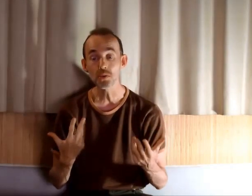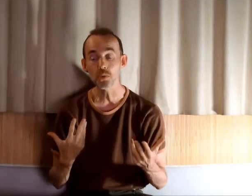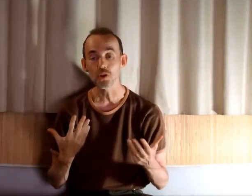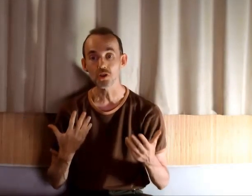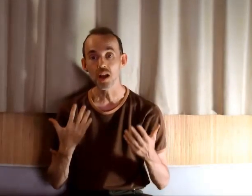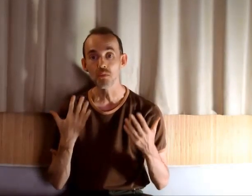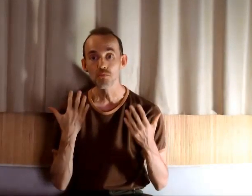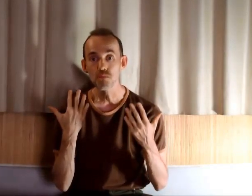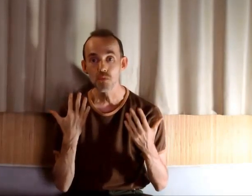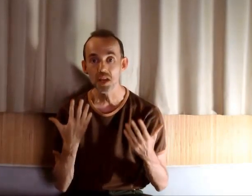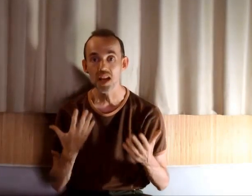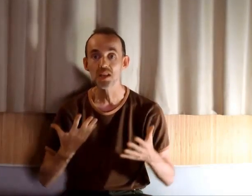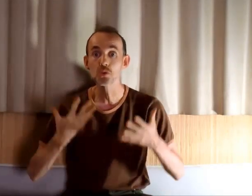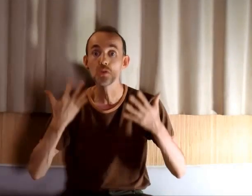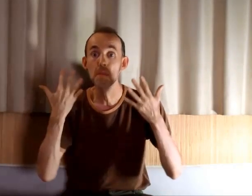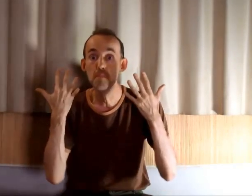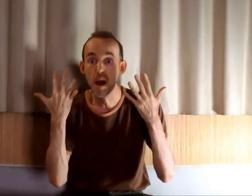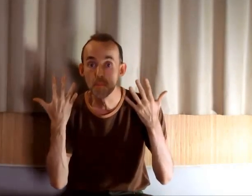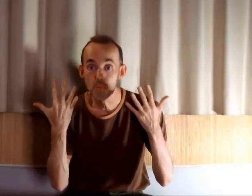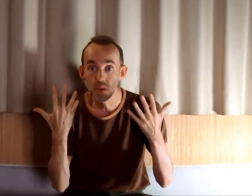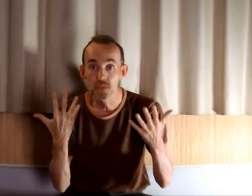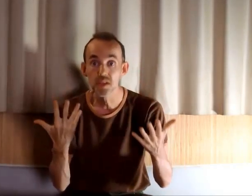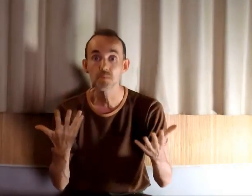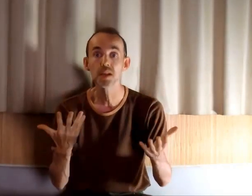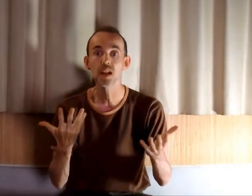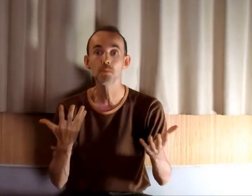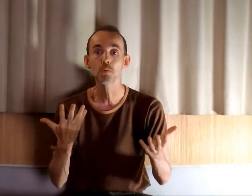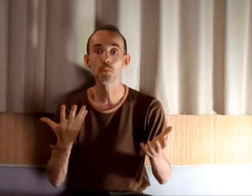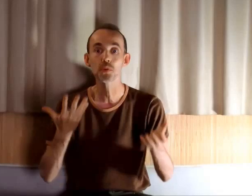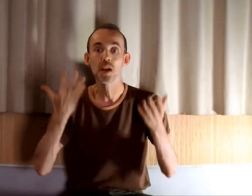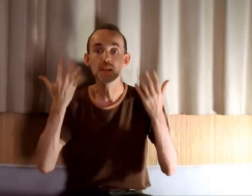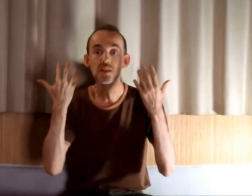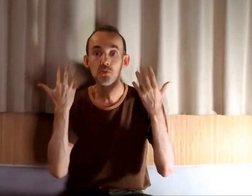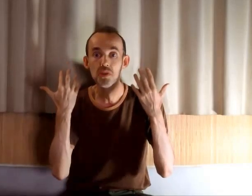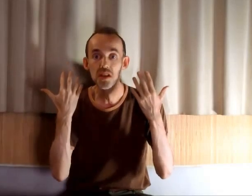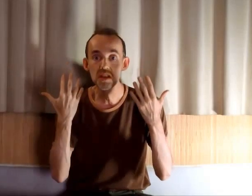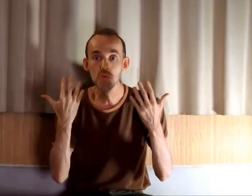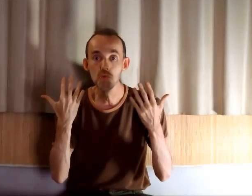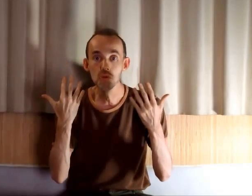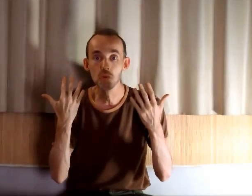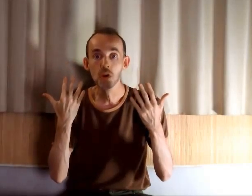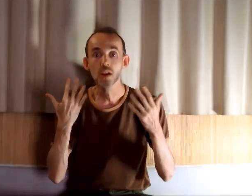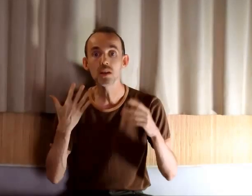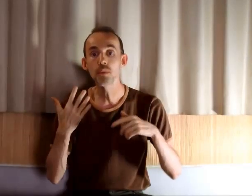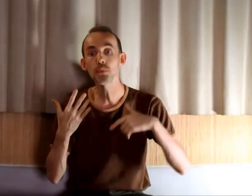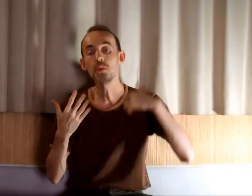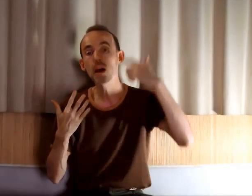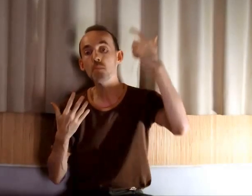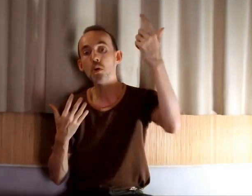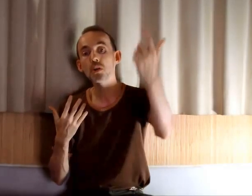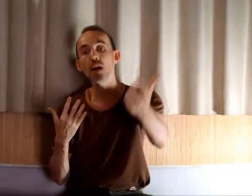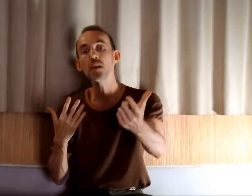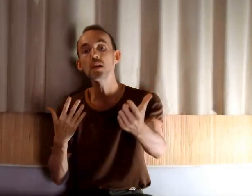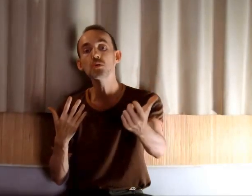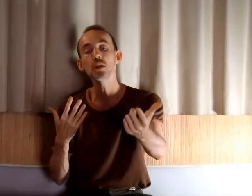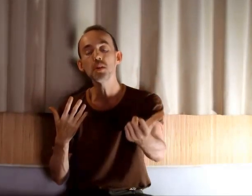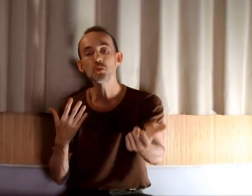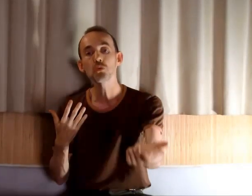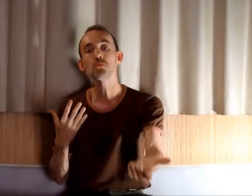blessure originelle, vous pouvez y aller. Ce n'est pas plus difficile parce qu'elle est plus profonde. C'est une illusion qu'il faut d'abord travailler sur les blessures du